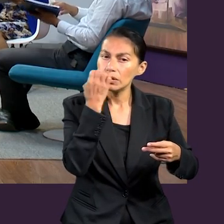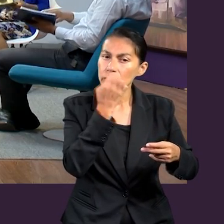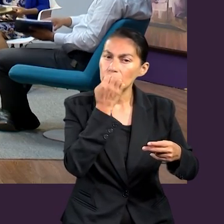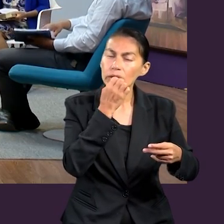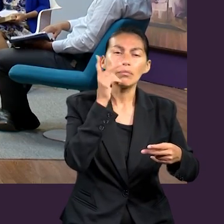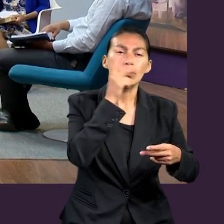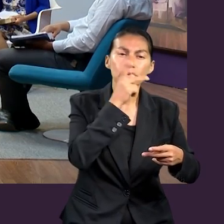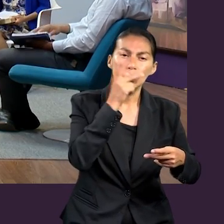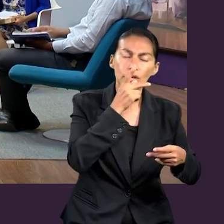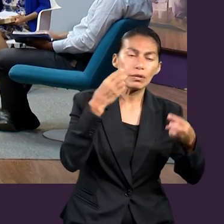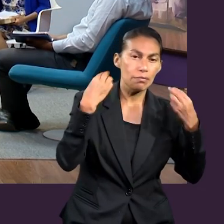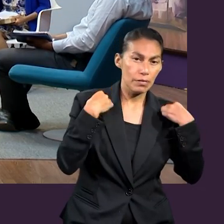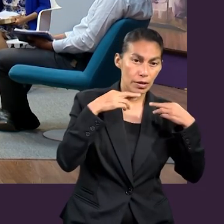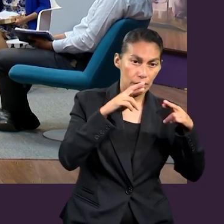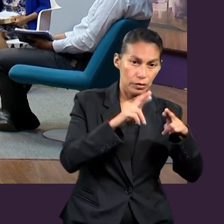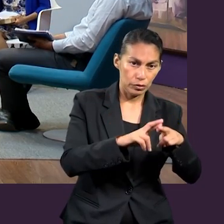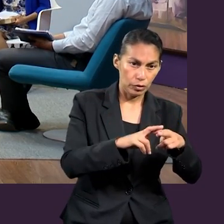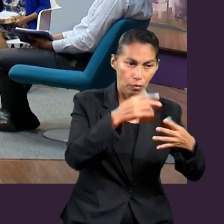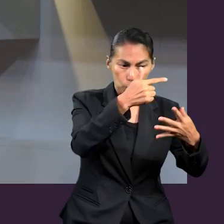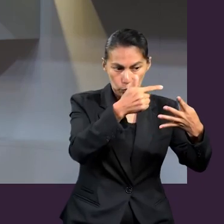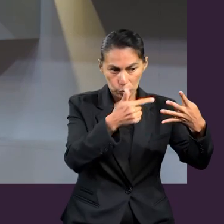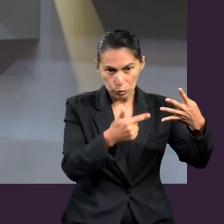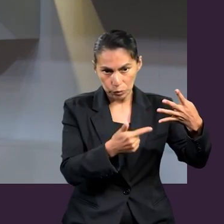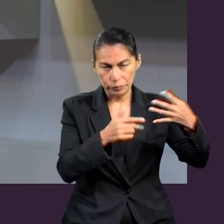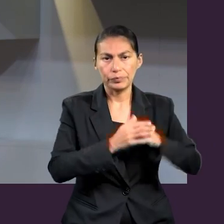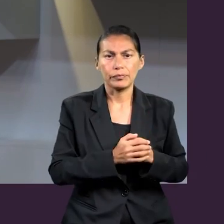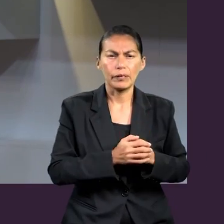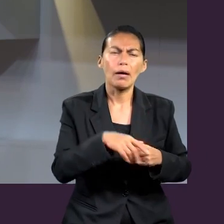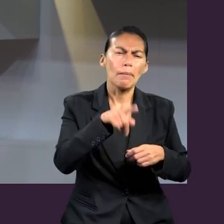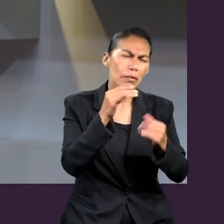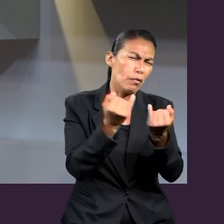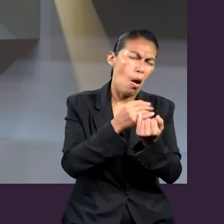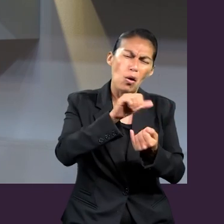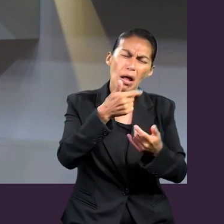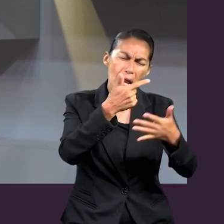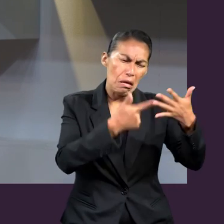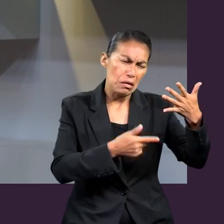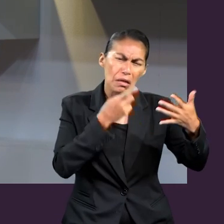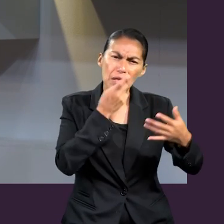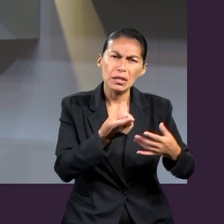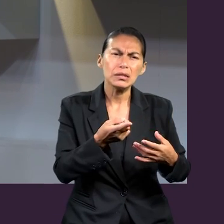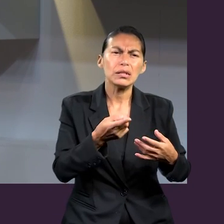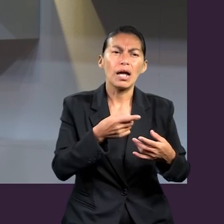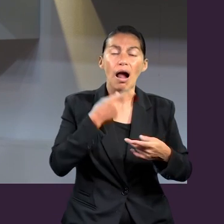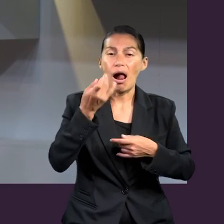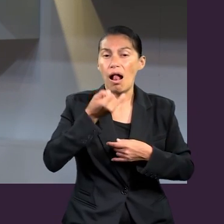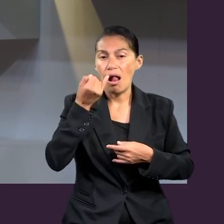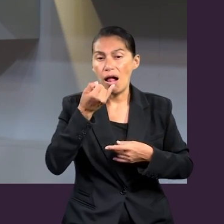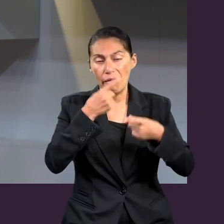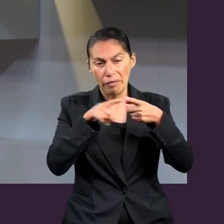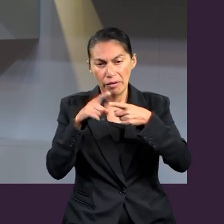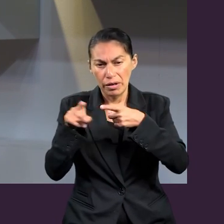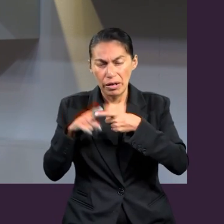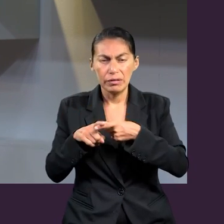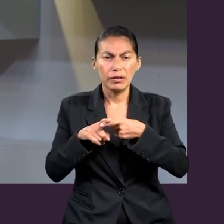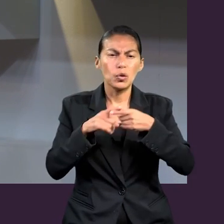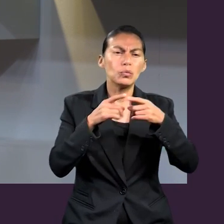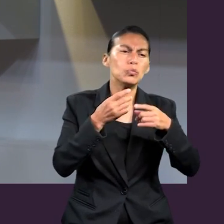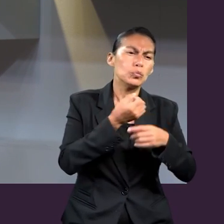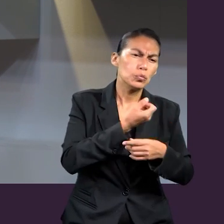pastores y maestros. Pero también se mencionan donde lenguas, donde sanidad, donde de la